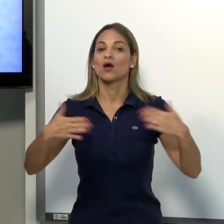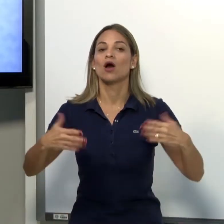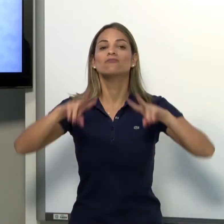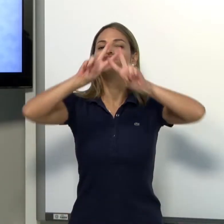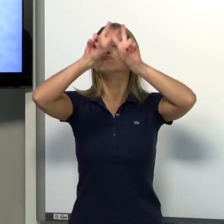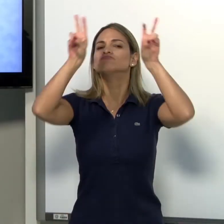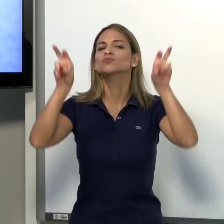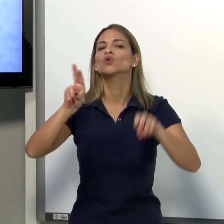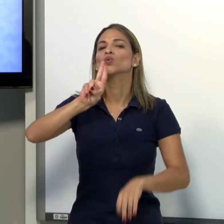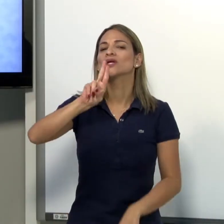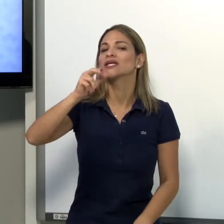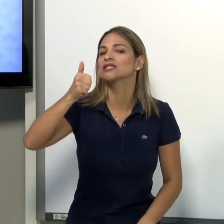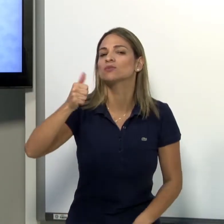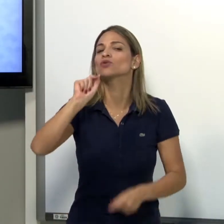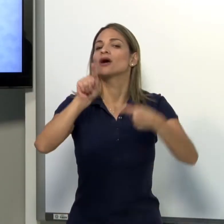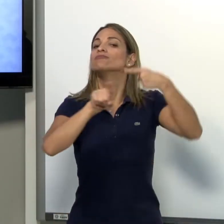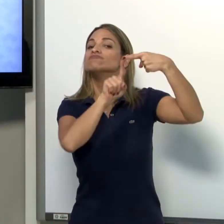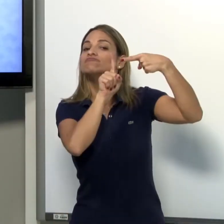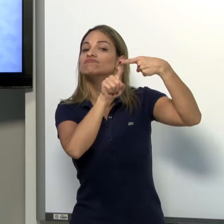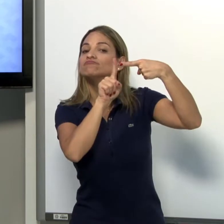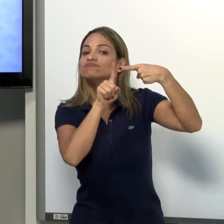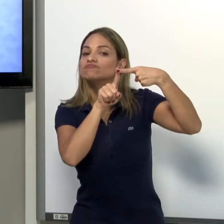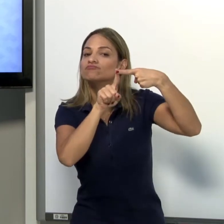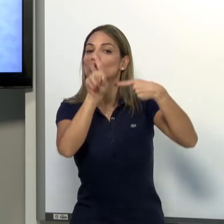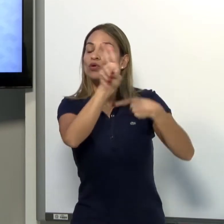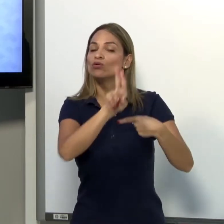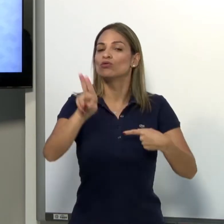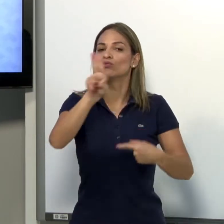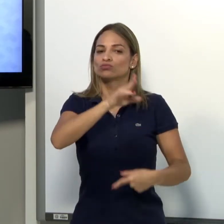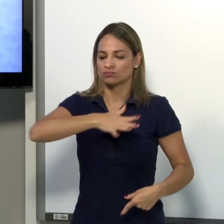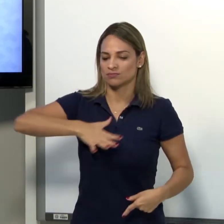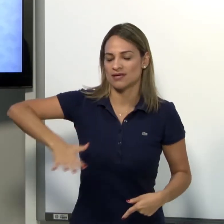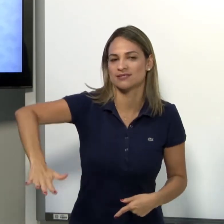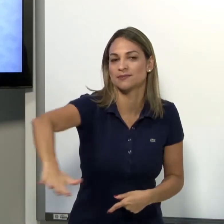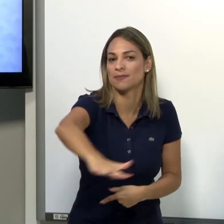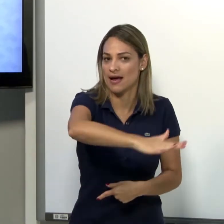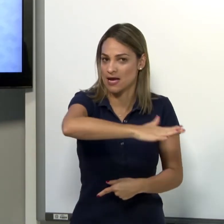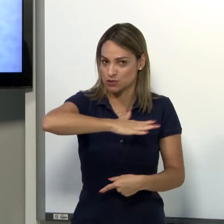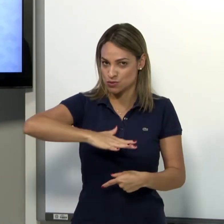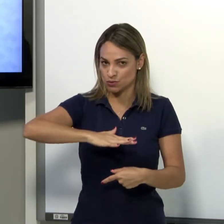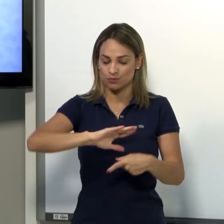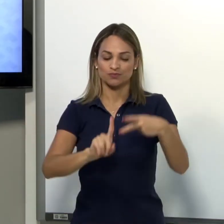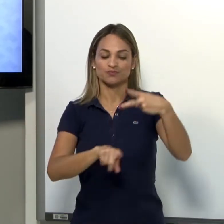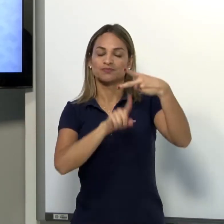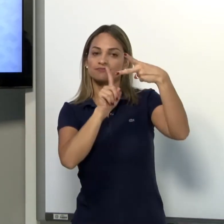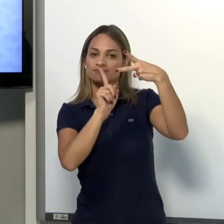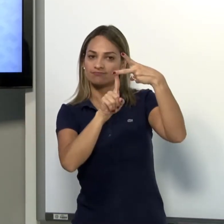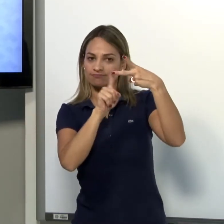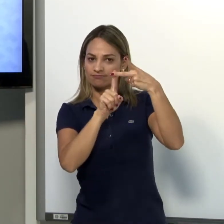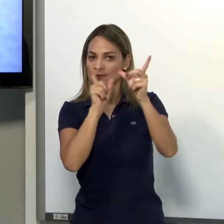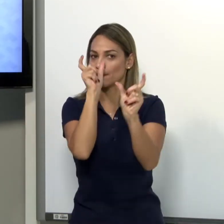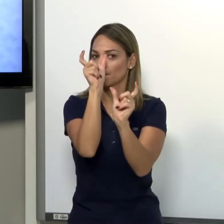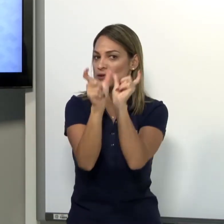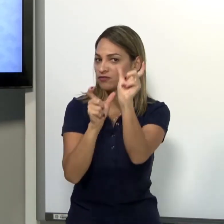Então o conteúdo da aula da unidade 1 envolve primeiro o uso do espaço, segundo a